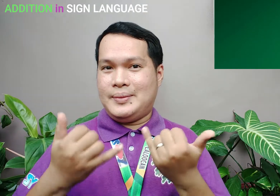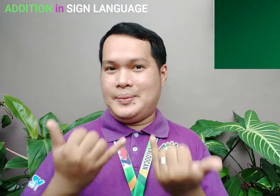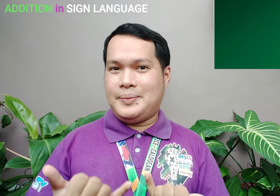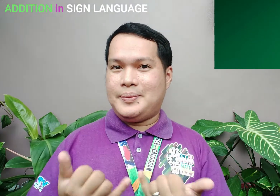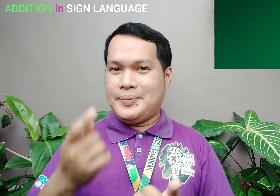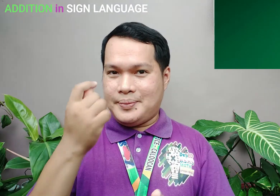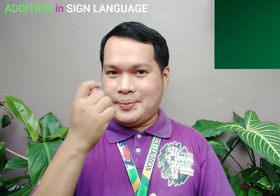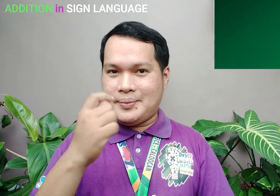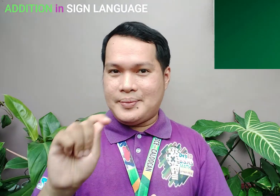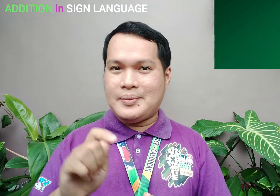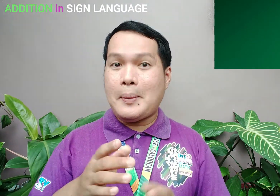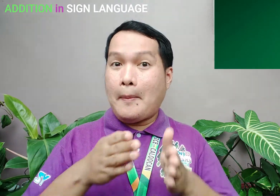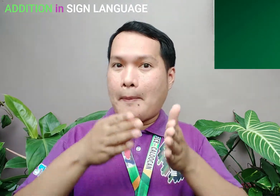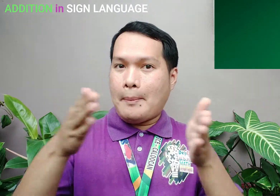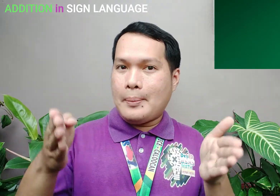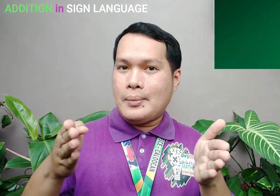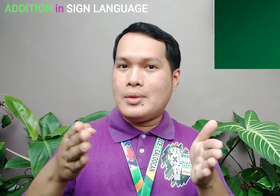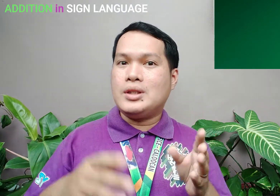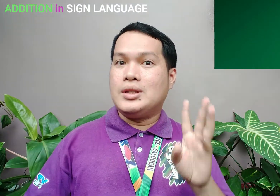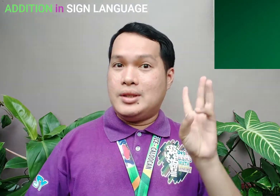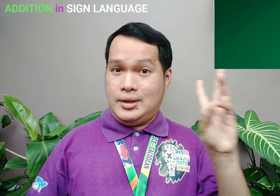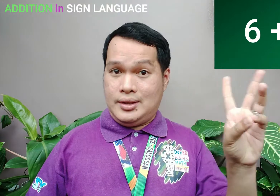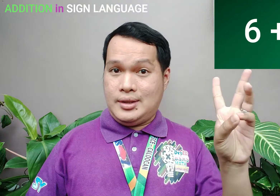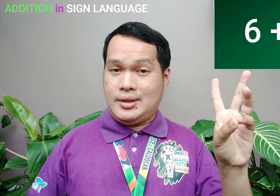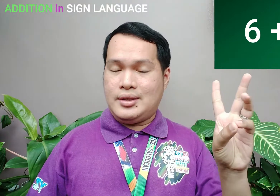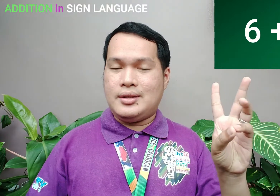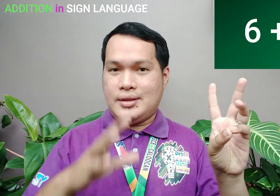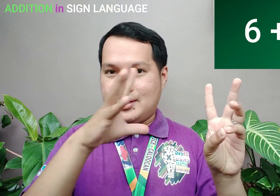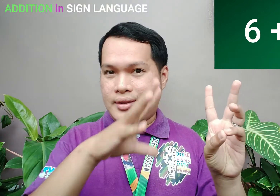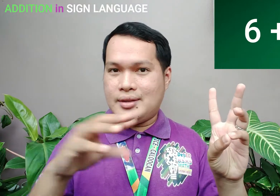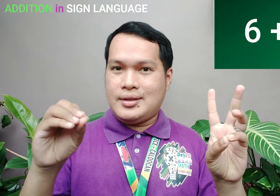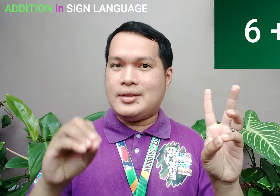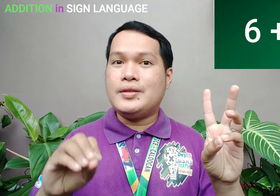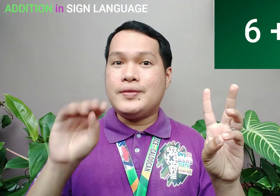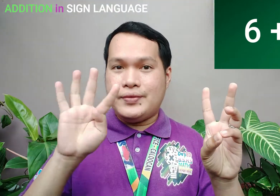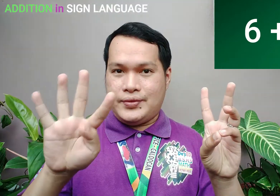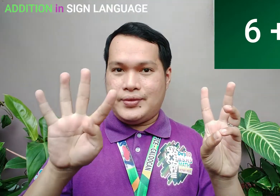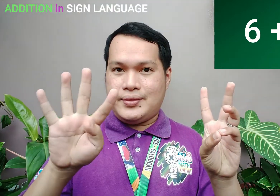Ngayon, subukan naman ng mga bata Ang 6 plus 4